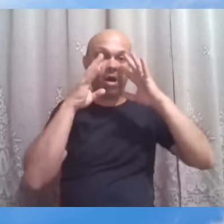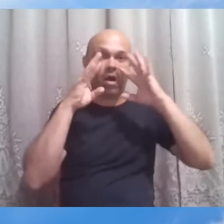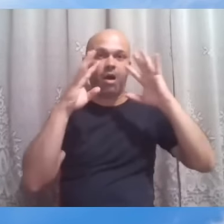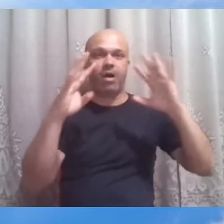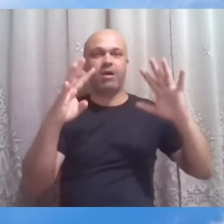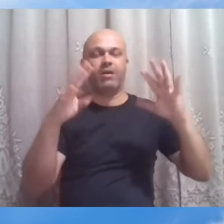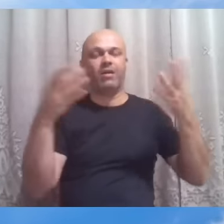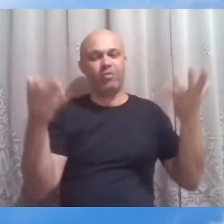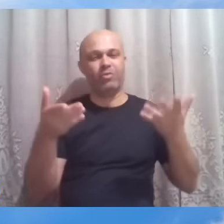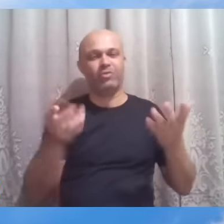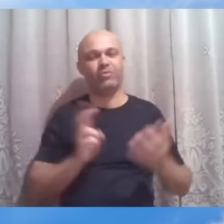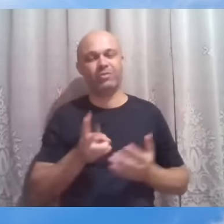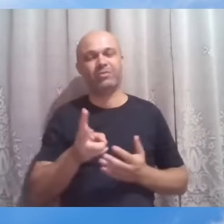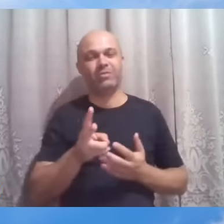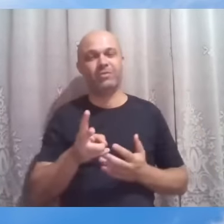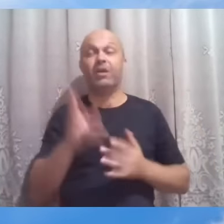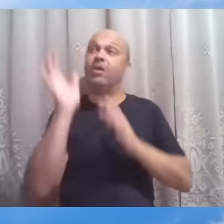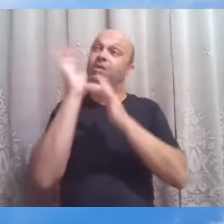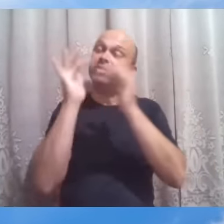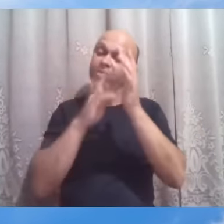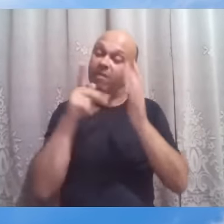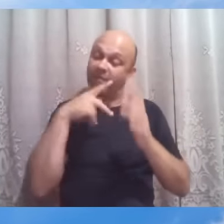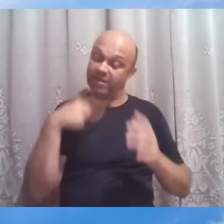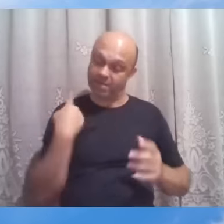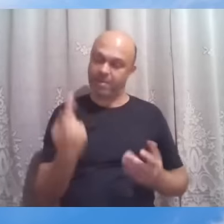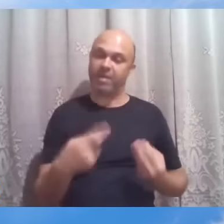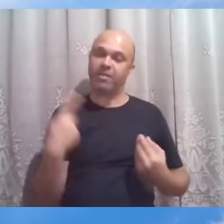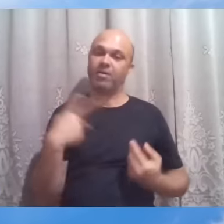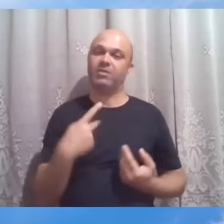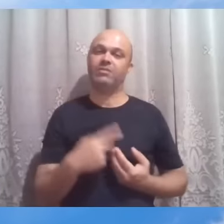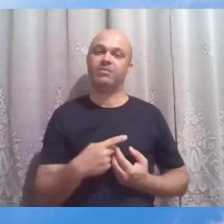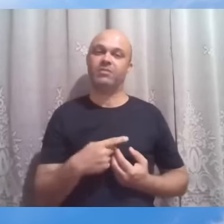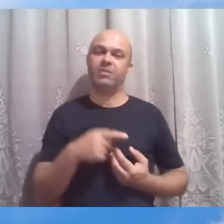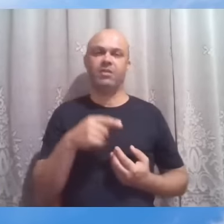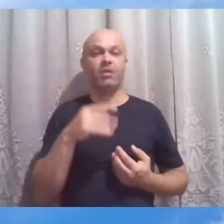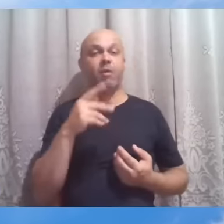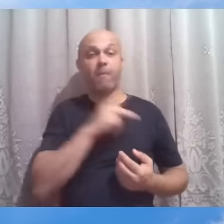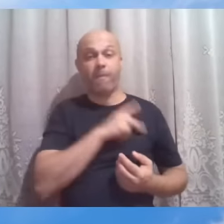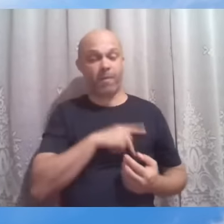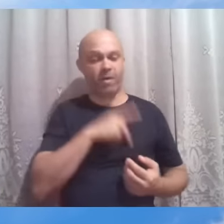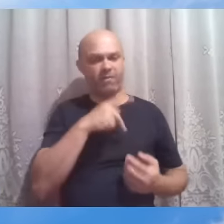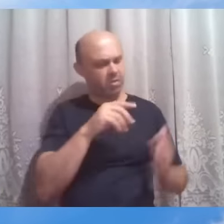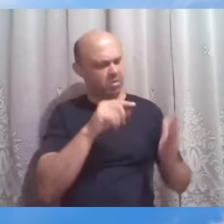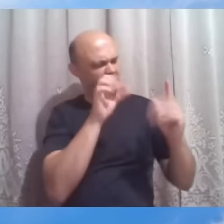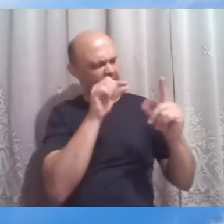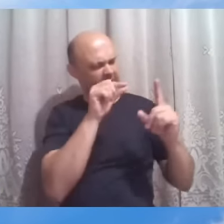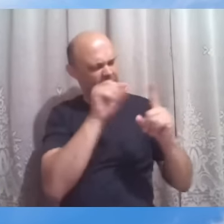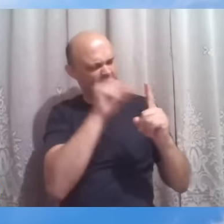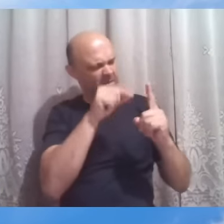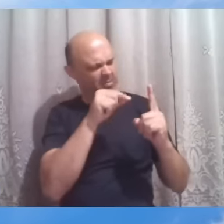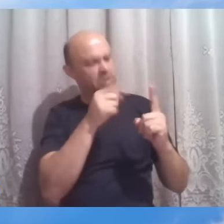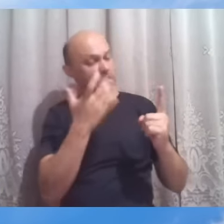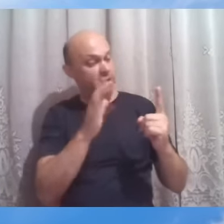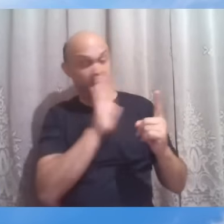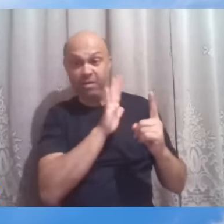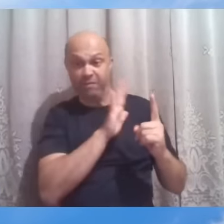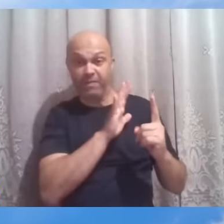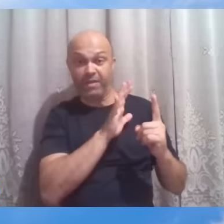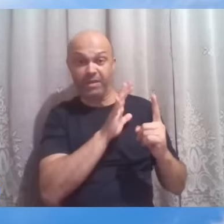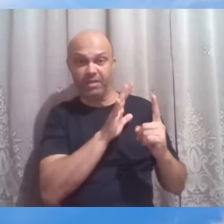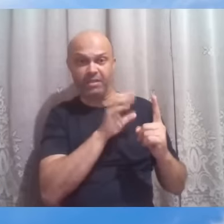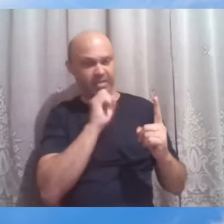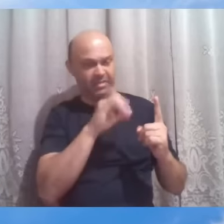Jesus vai fazer conosco Paulo falou então beleza esse espinho aqui agora quero mais é que ele fique mesmo se ele está